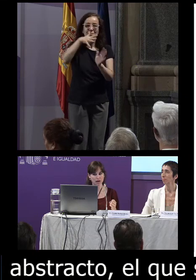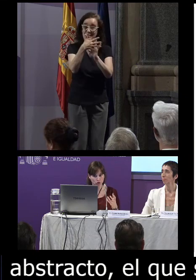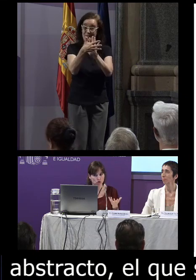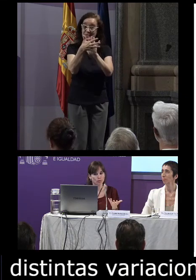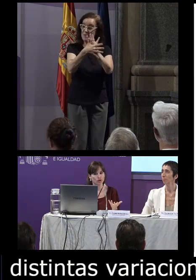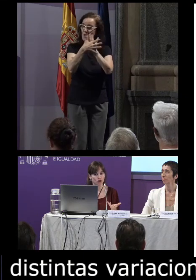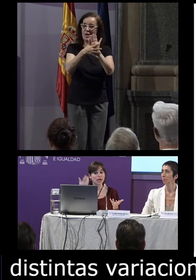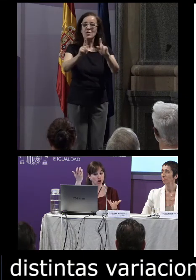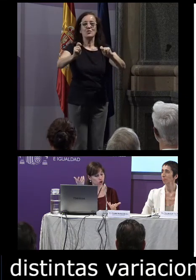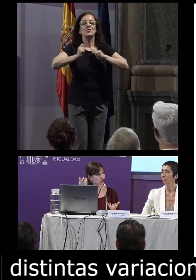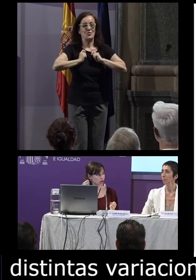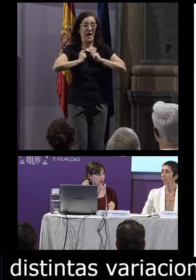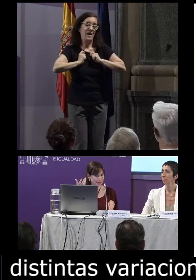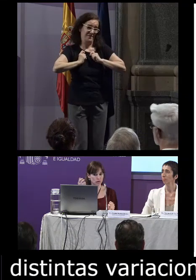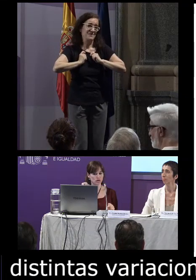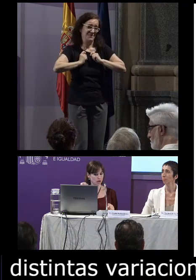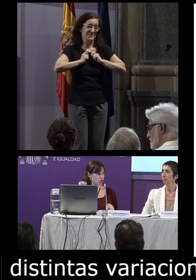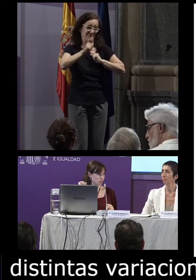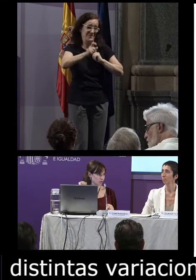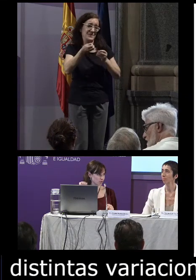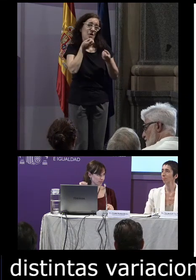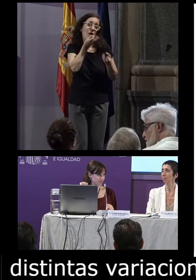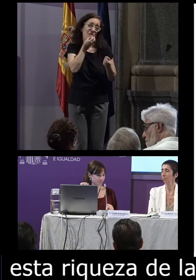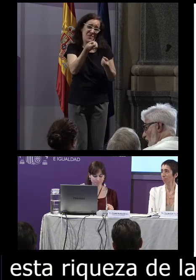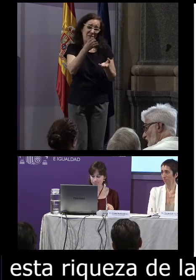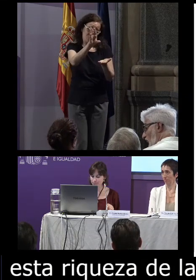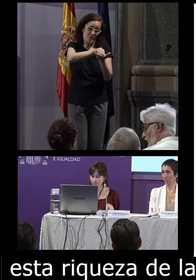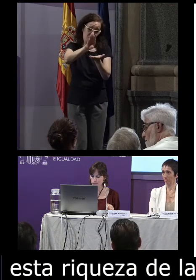lo proporcionan los datos del corpus